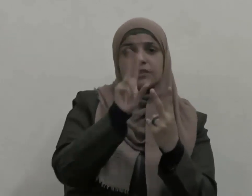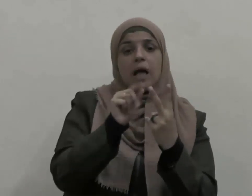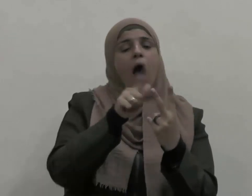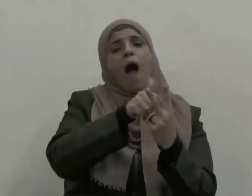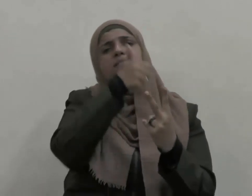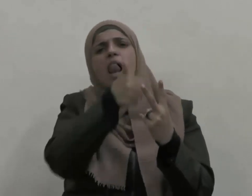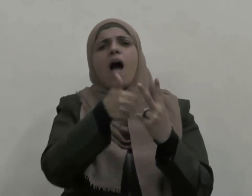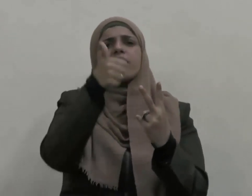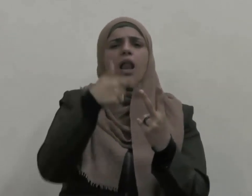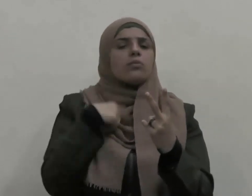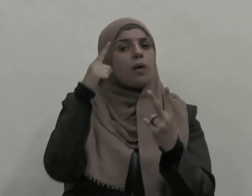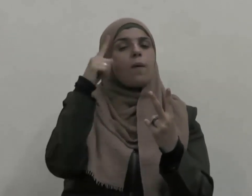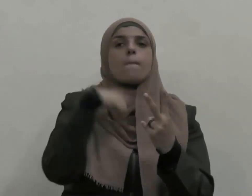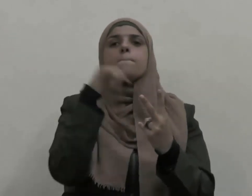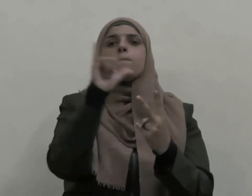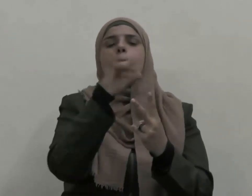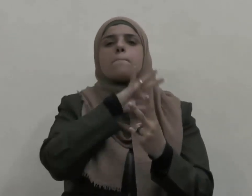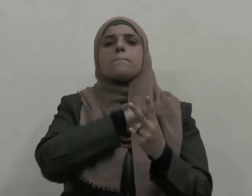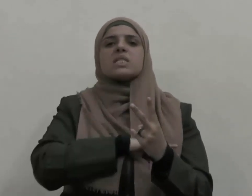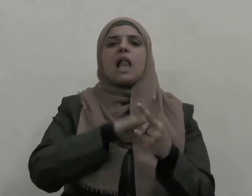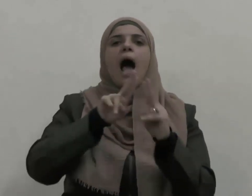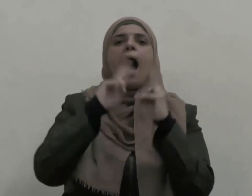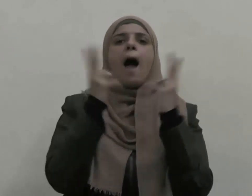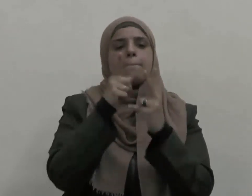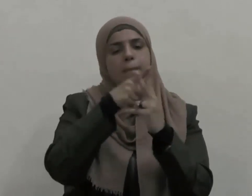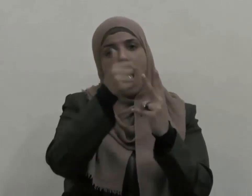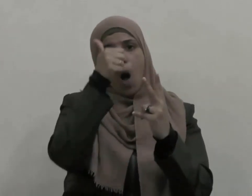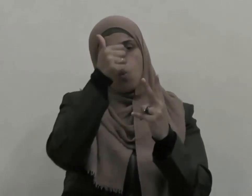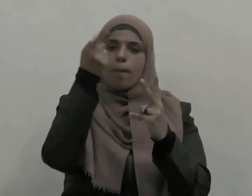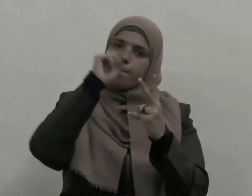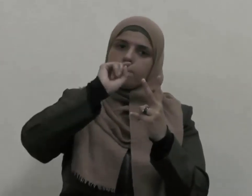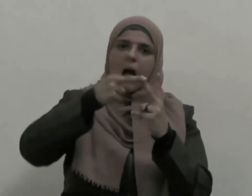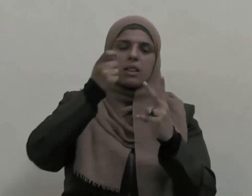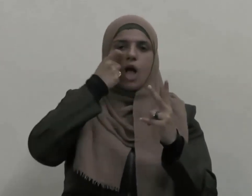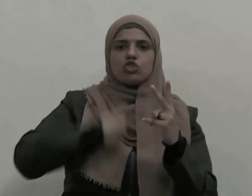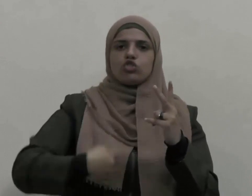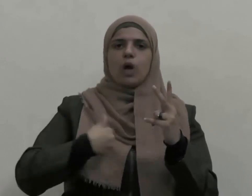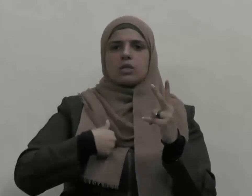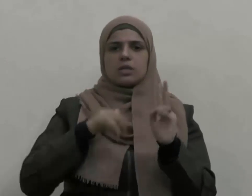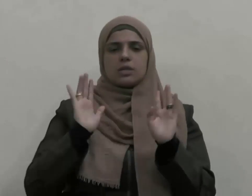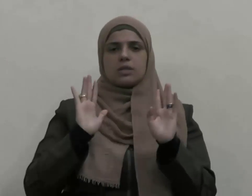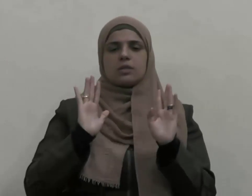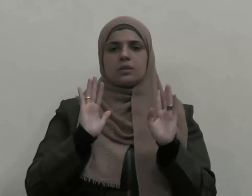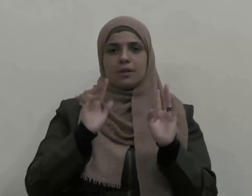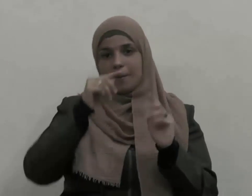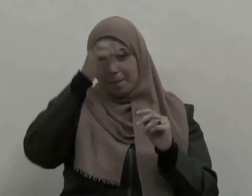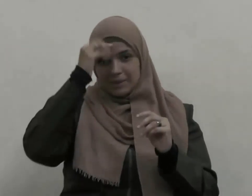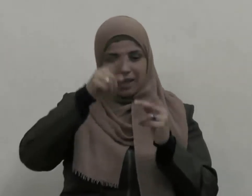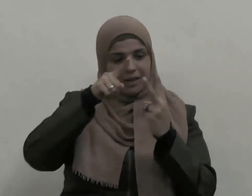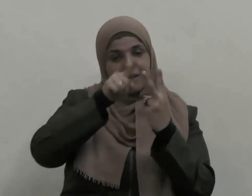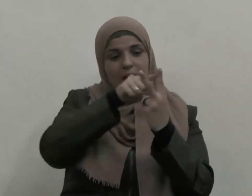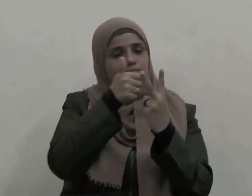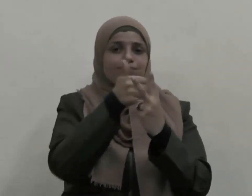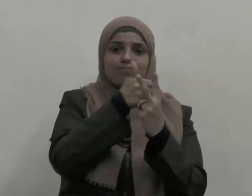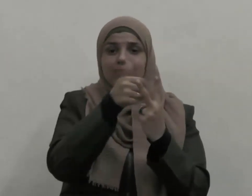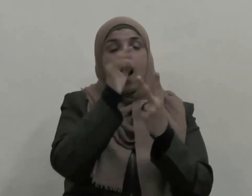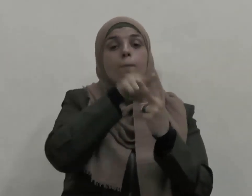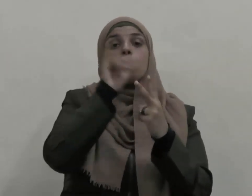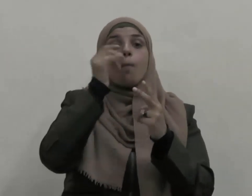المصلحة العامة على المصلحة الخاصة أو الشخصية ذلك أن المصلحة العامة